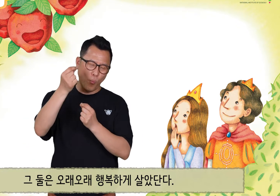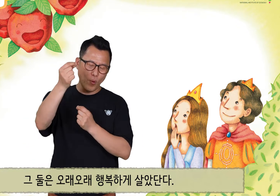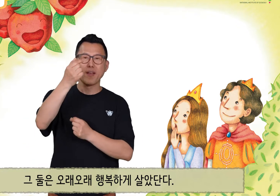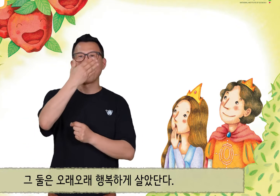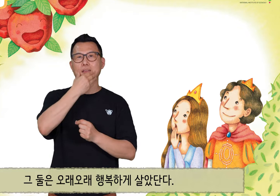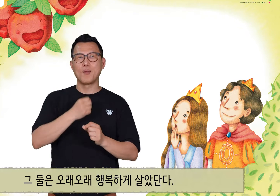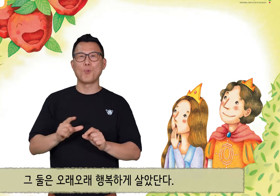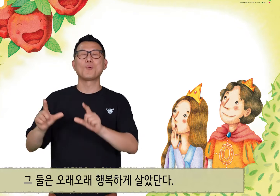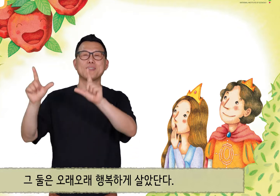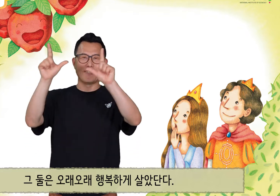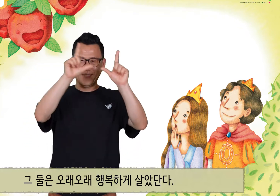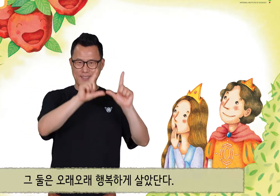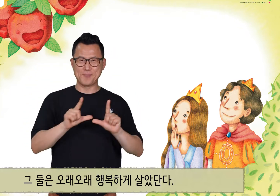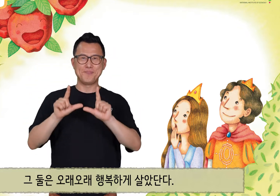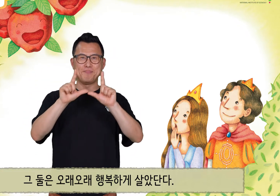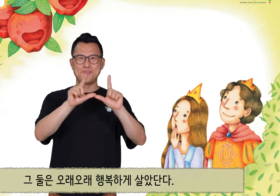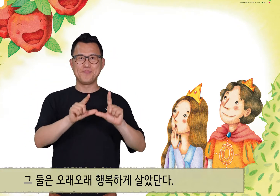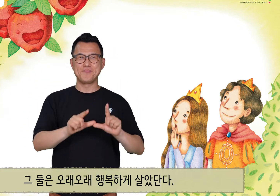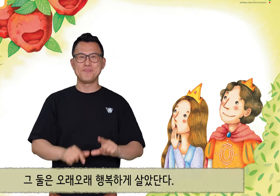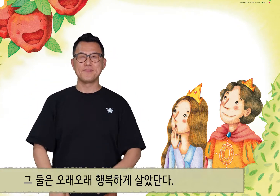행복하게 살았단다.